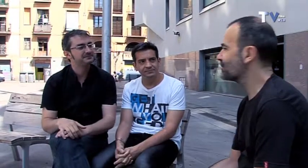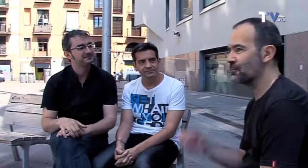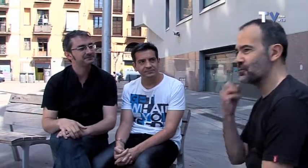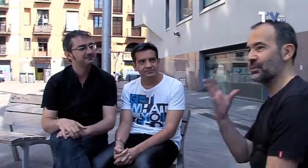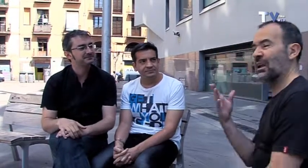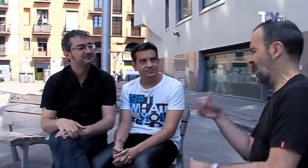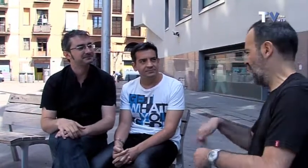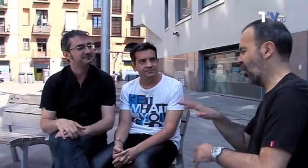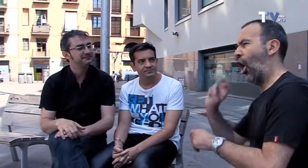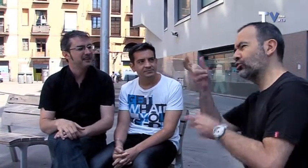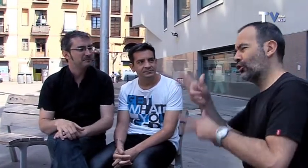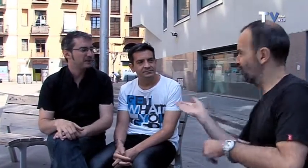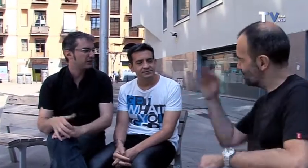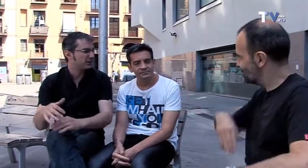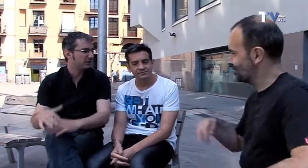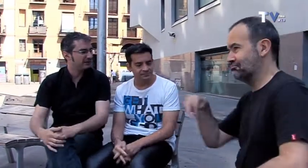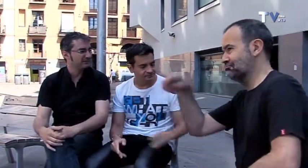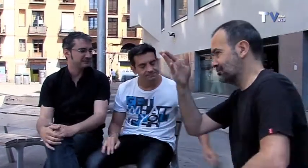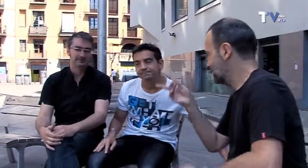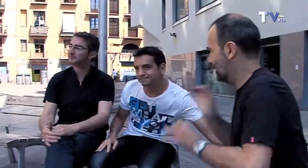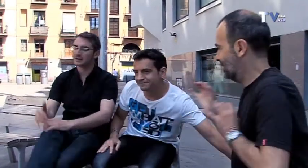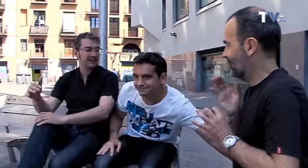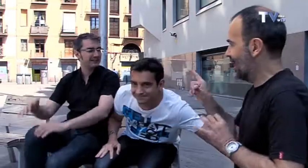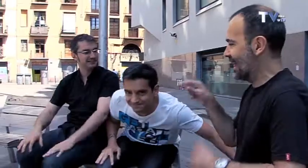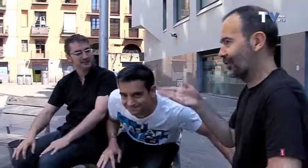que da dinamismo. Bien, pues venga, vamos a otro sitio. Hacer el yantiol.